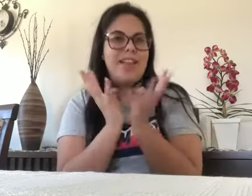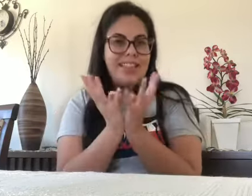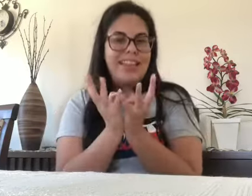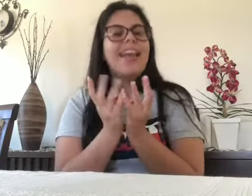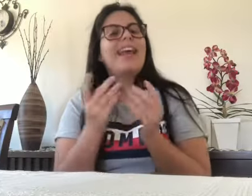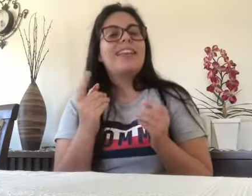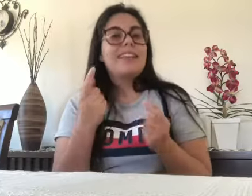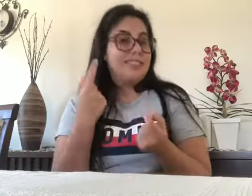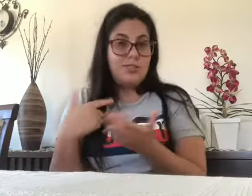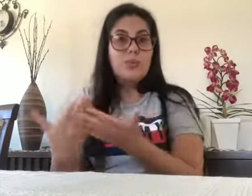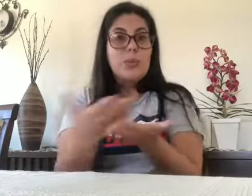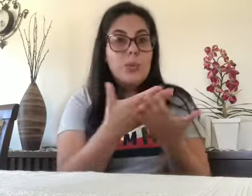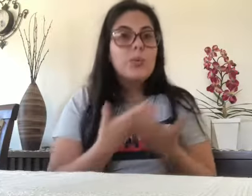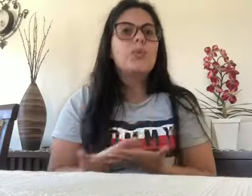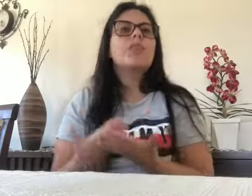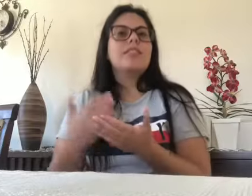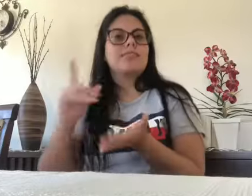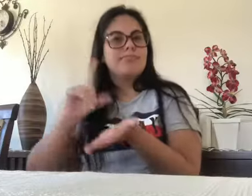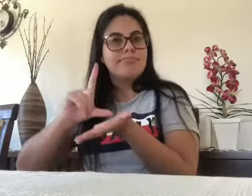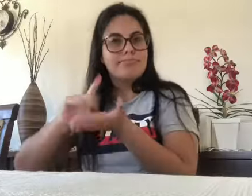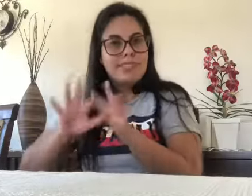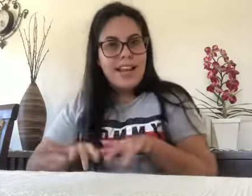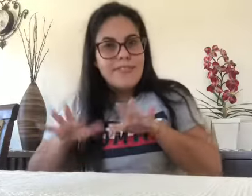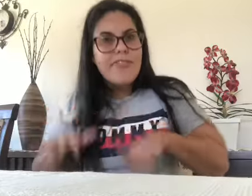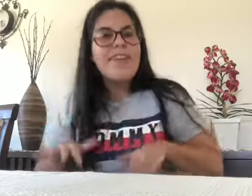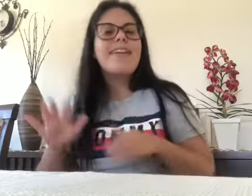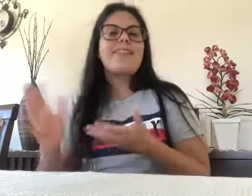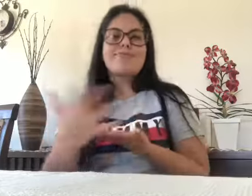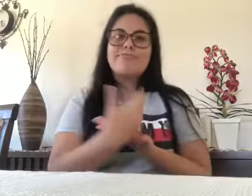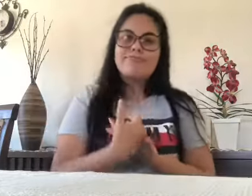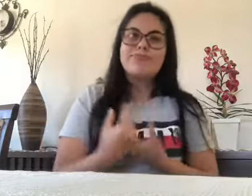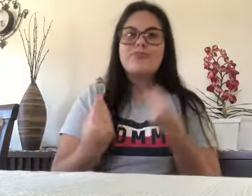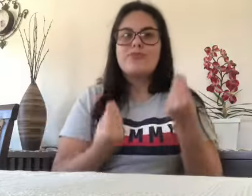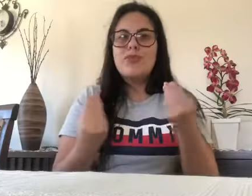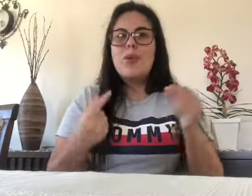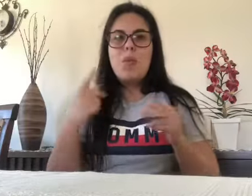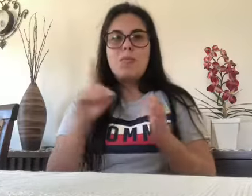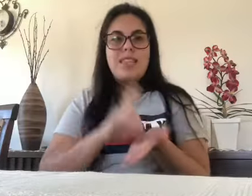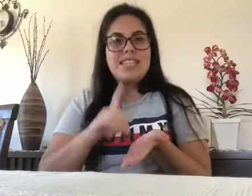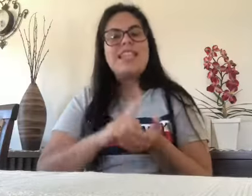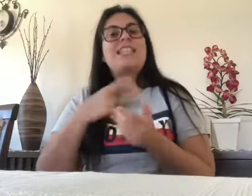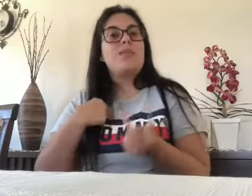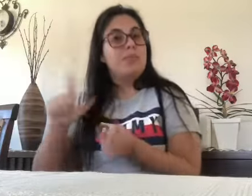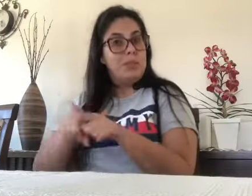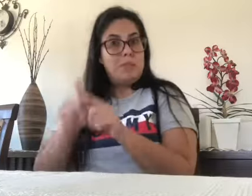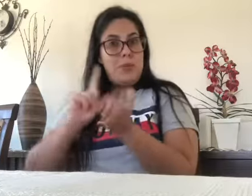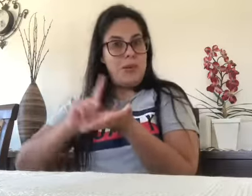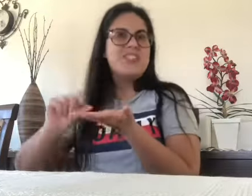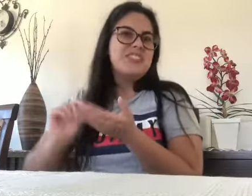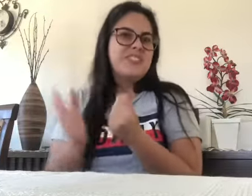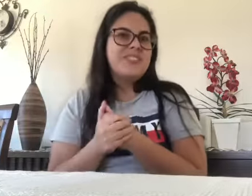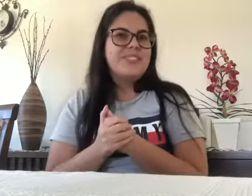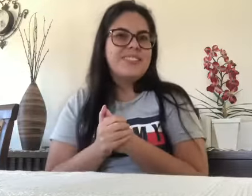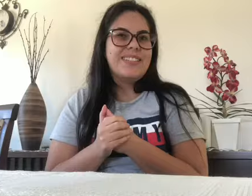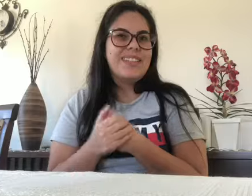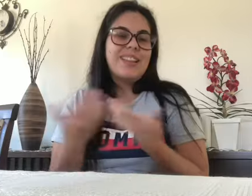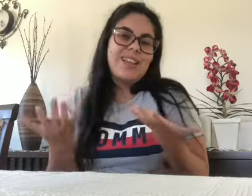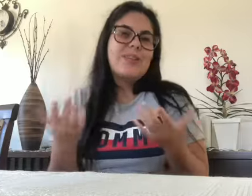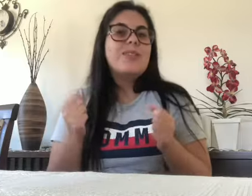Então, essa foi a minha quarentena de muitos estudos, escrita na dissertação, também fazendo